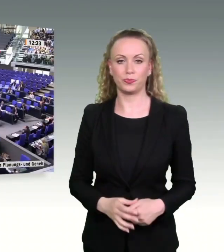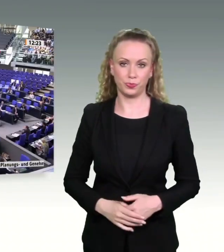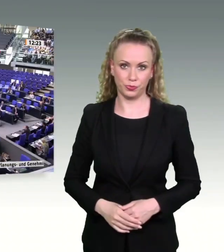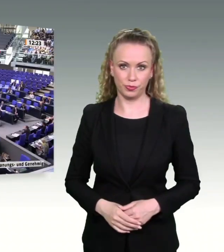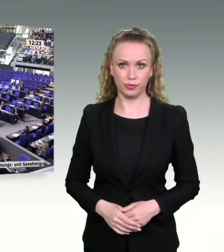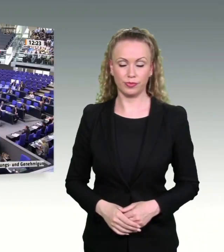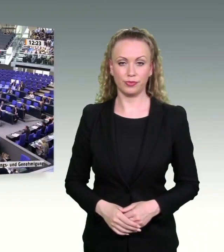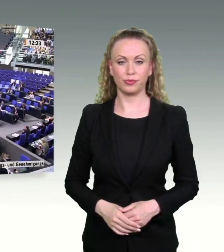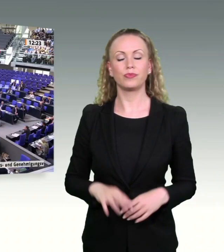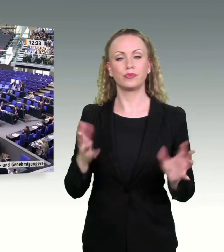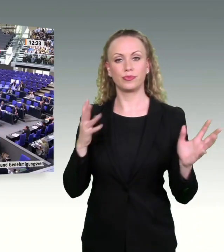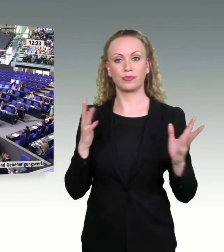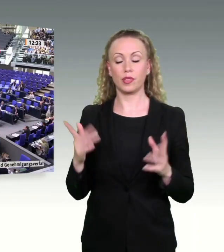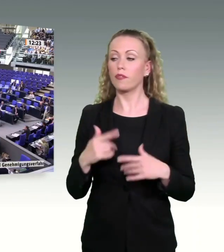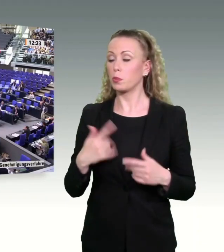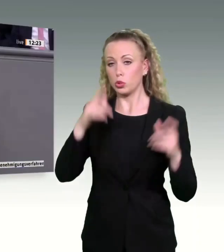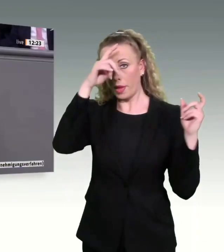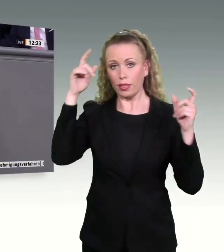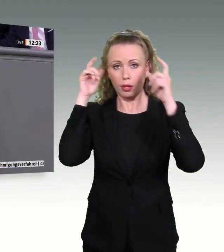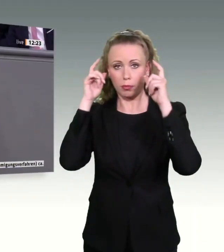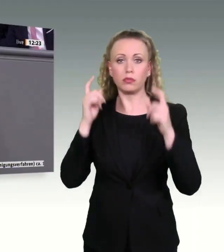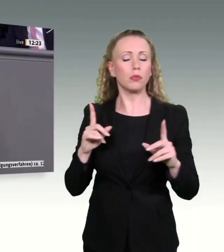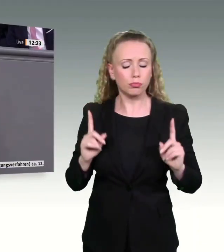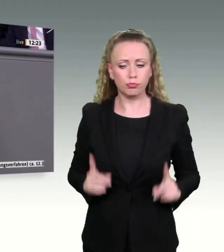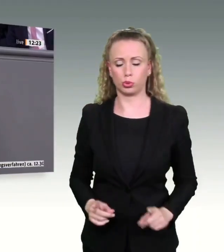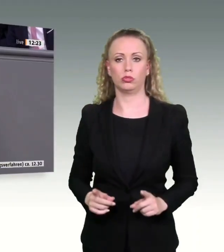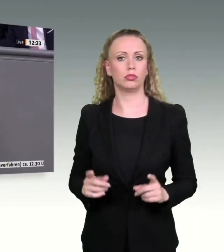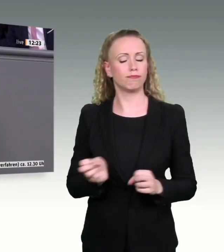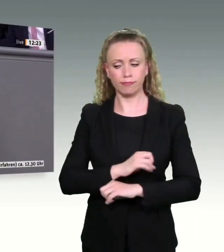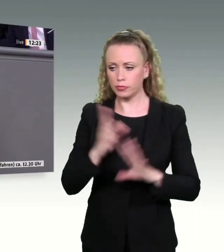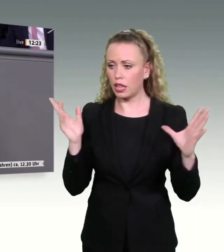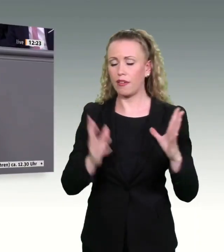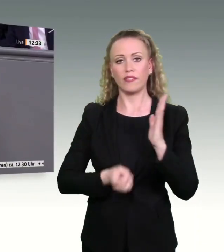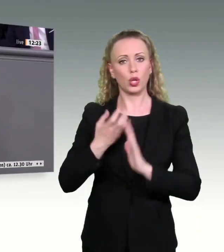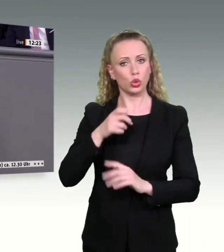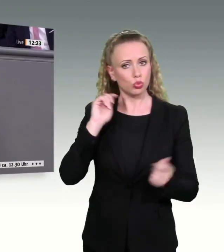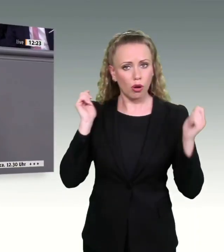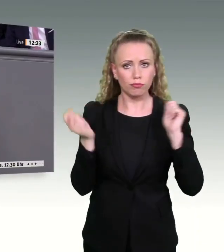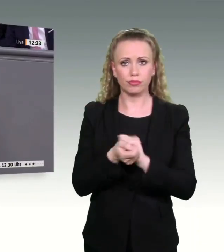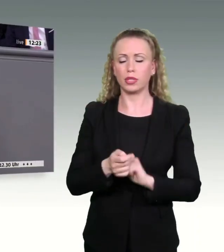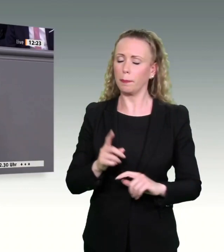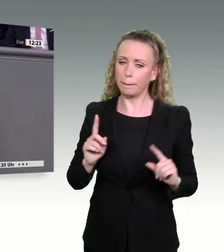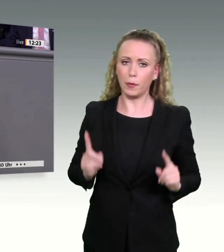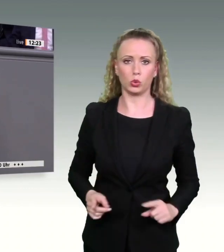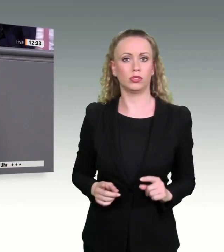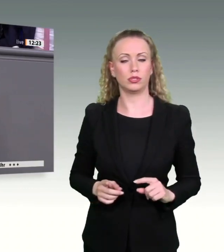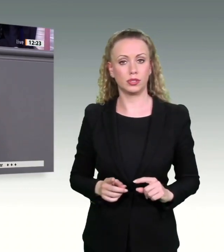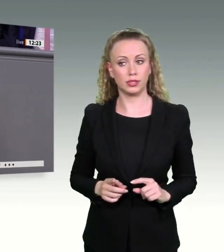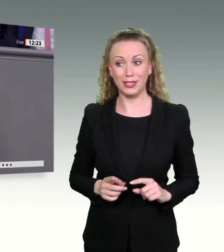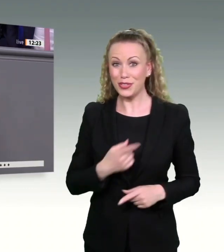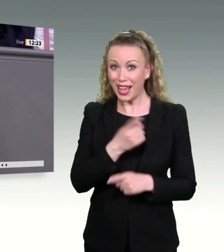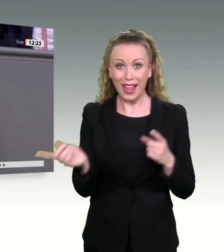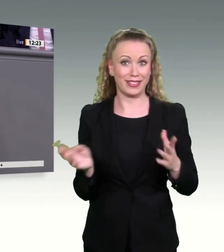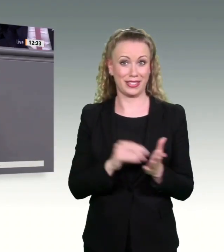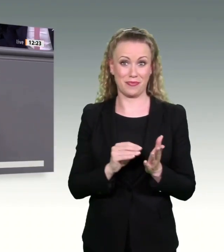Es ist Zeit für einen Paradigmenwechsel, für einen Kulturwechsel. Und ich lade alle dazu ein, da auch mitzumachen. Weil die Aufgabe so